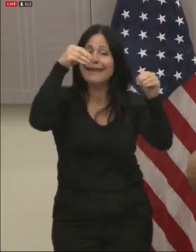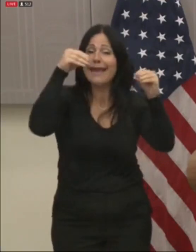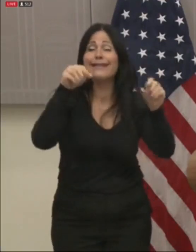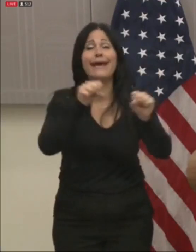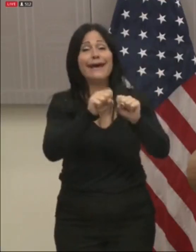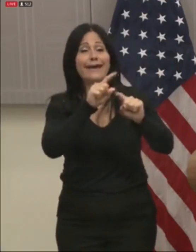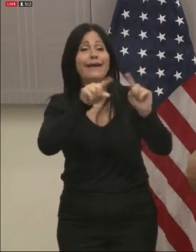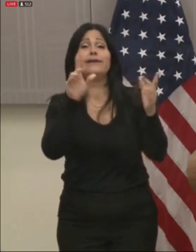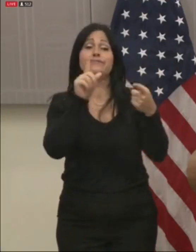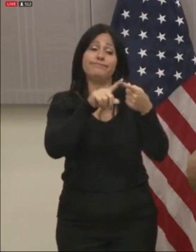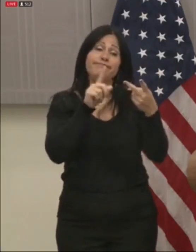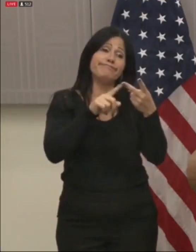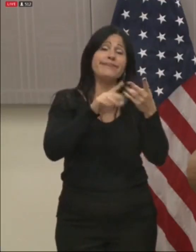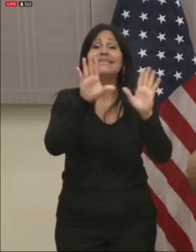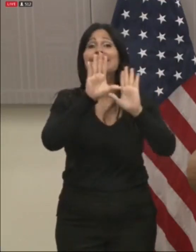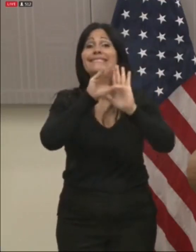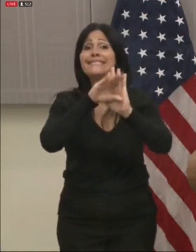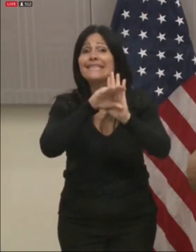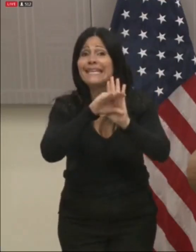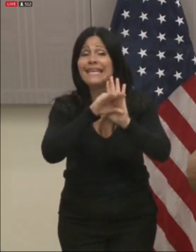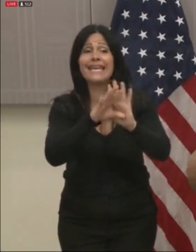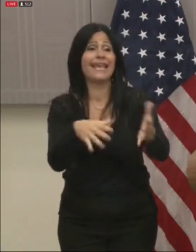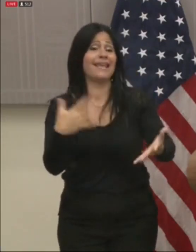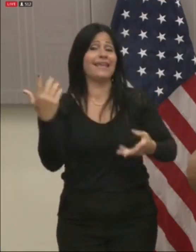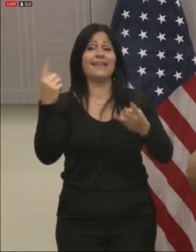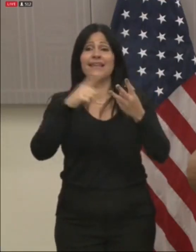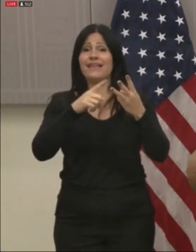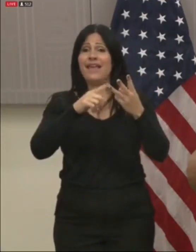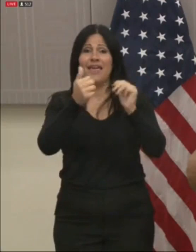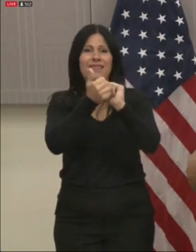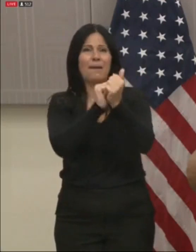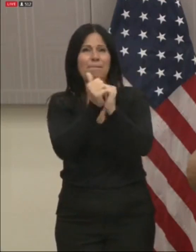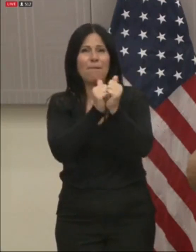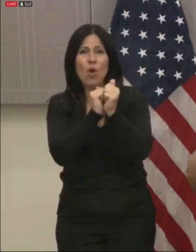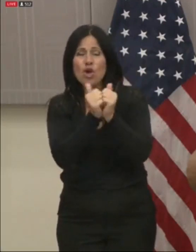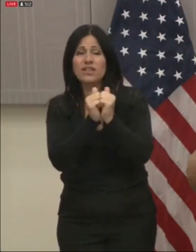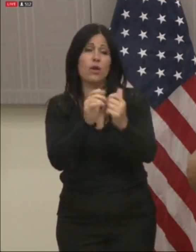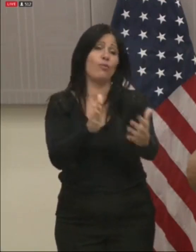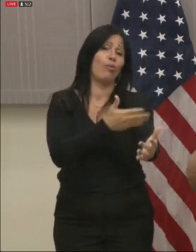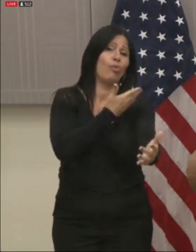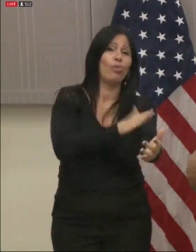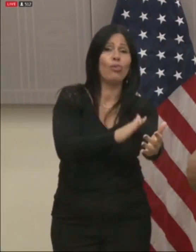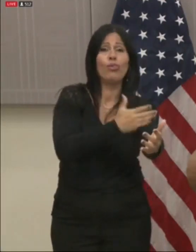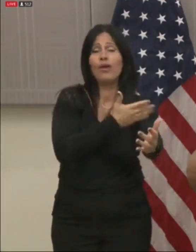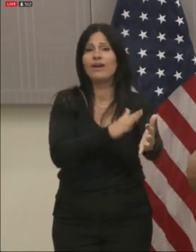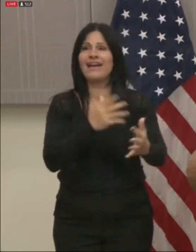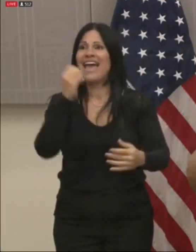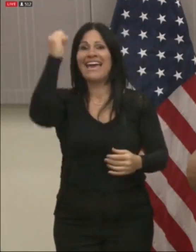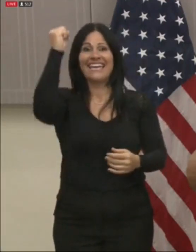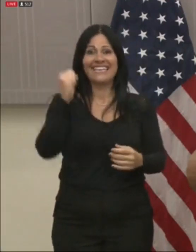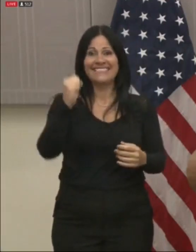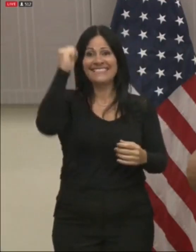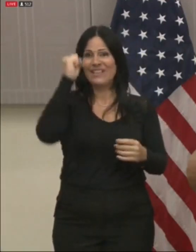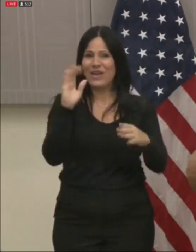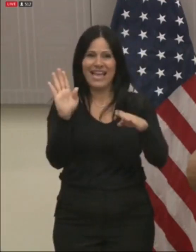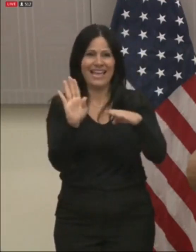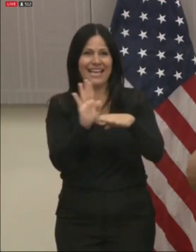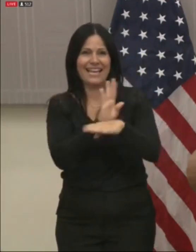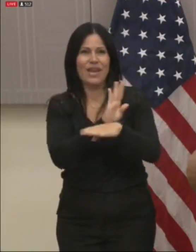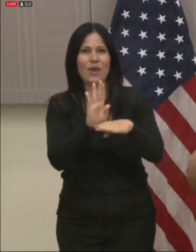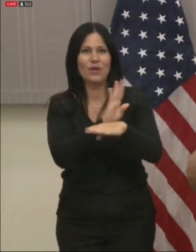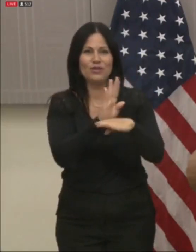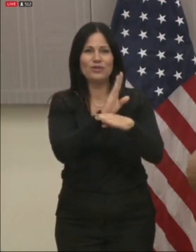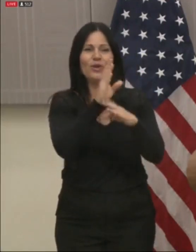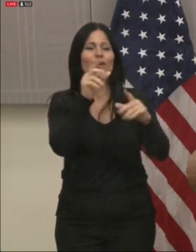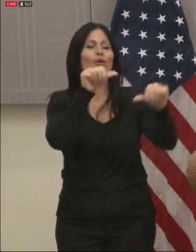teatros, gimnasios, salones de juego, casinos, negocios de estipendio de bebidas alcohólicas o